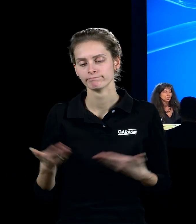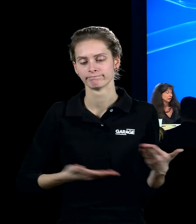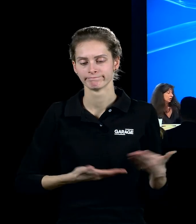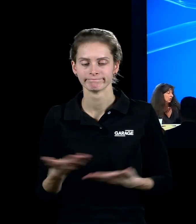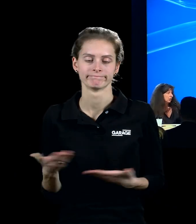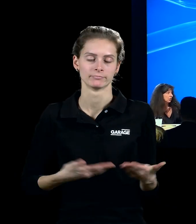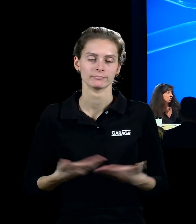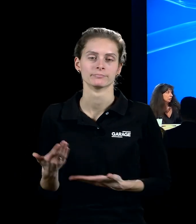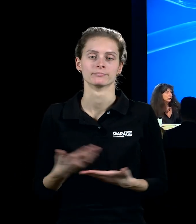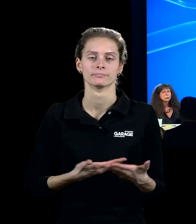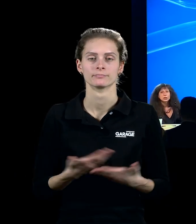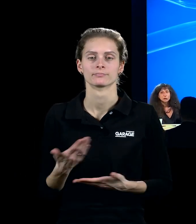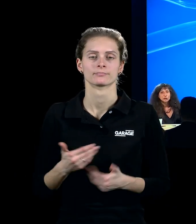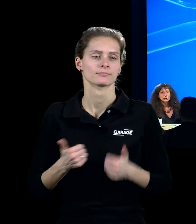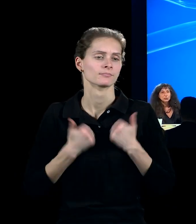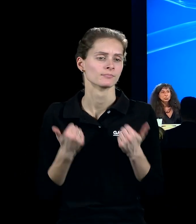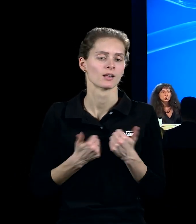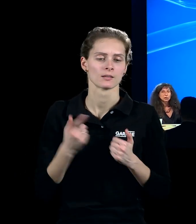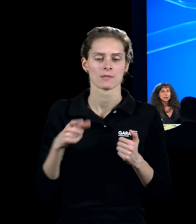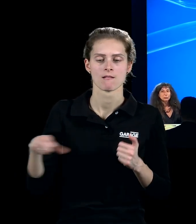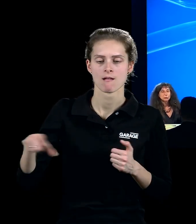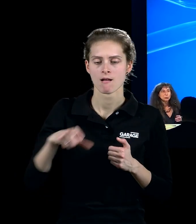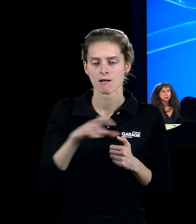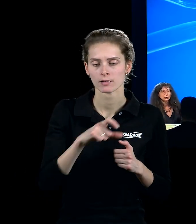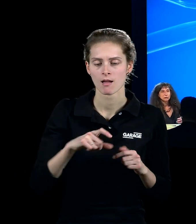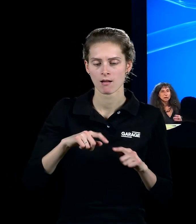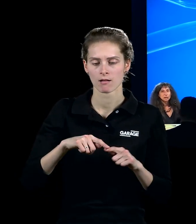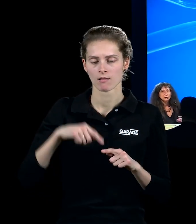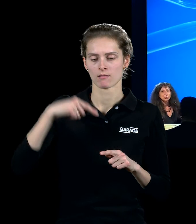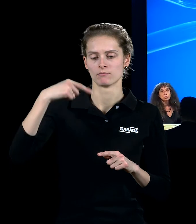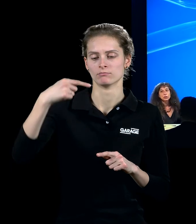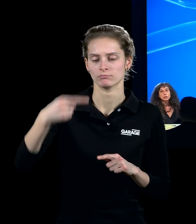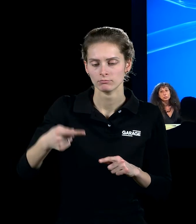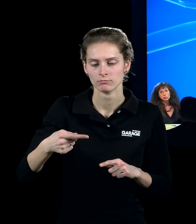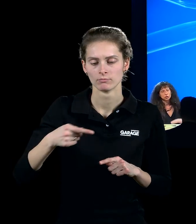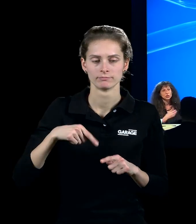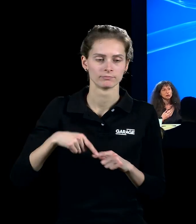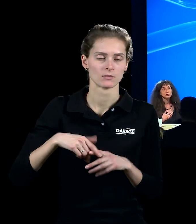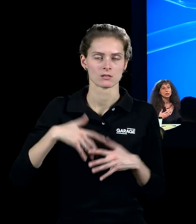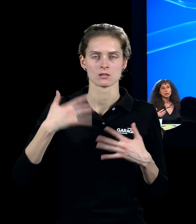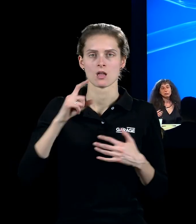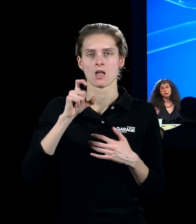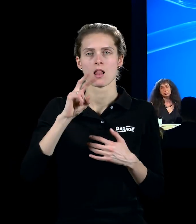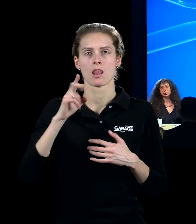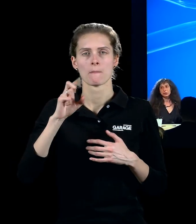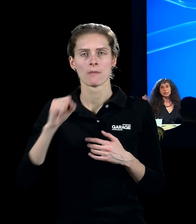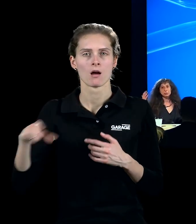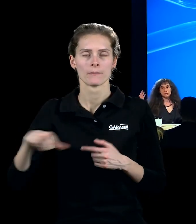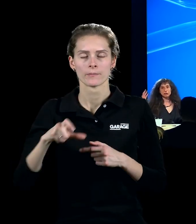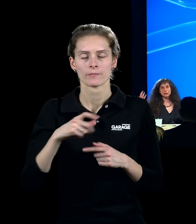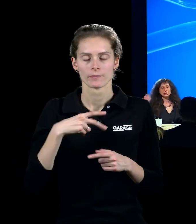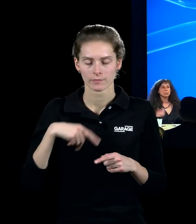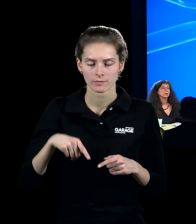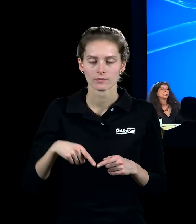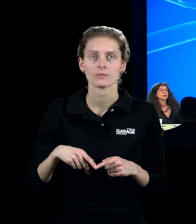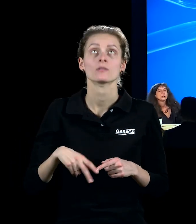пытается перебраться через реку, через Эльбу, выходит к этой реке, огромной, широченной, видит вот это небо,